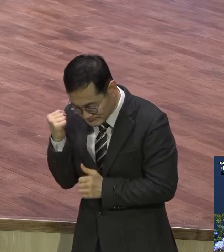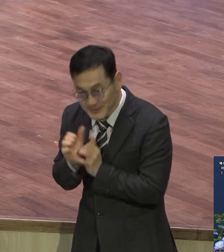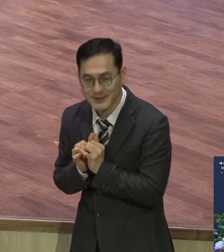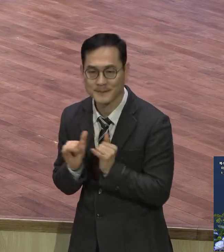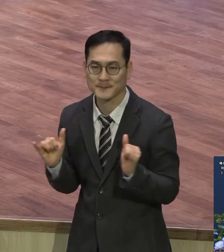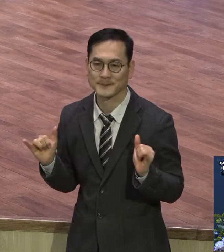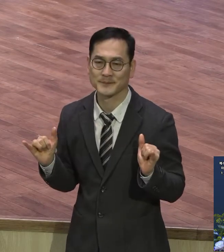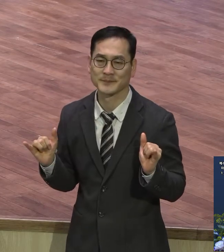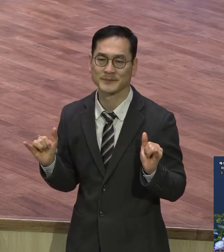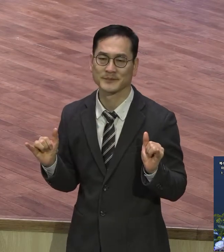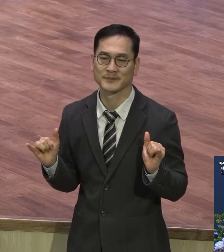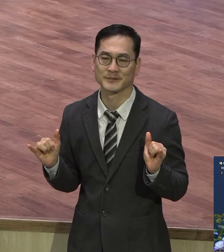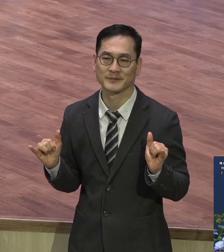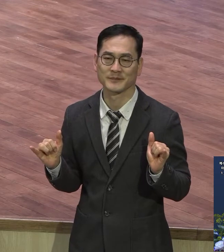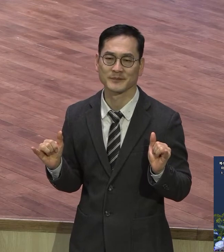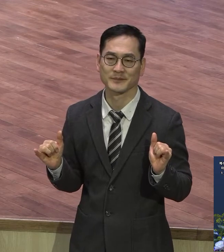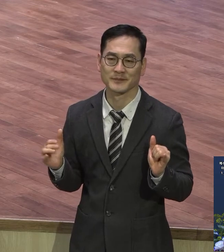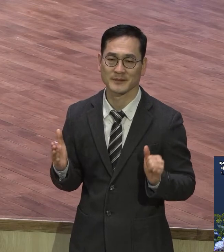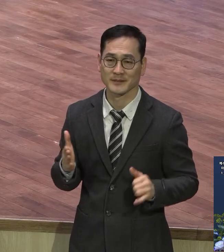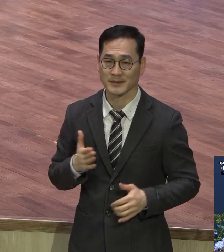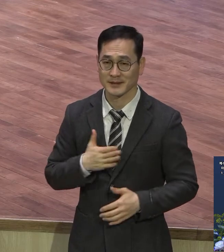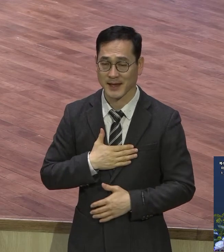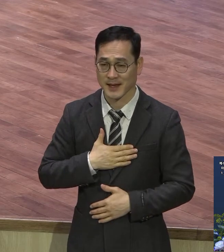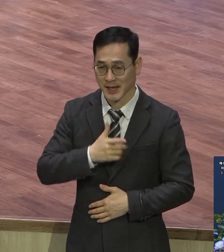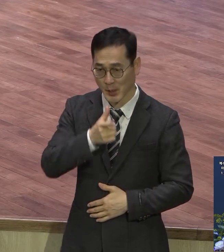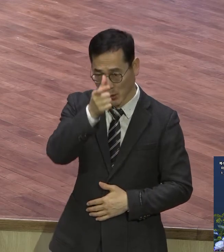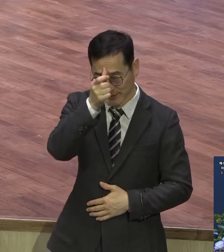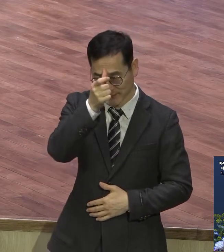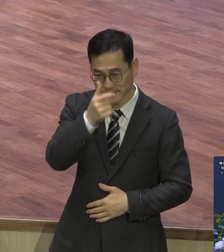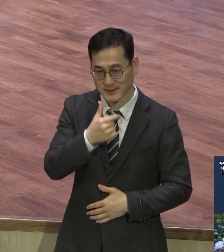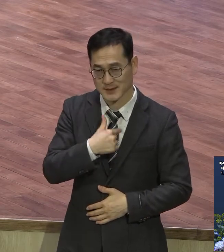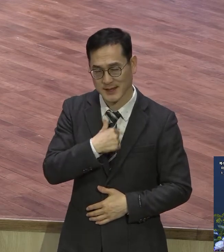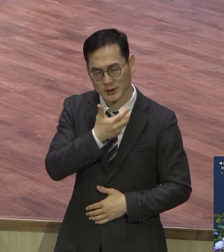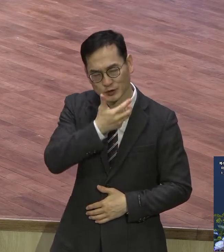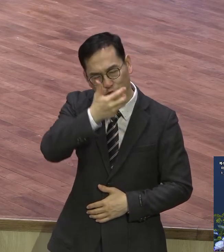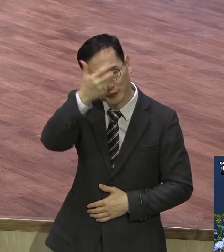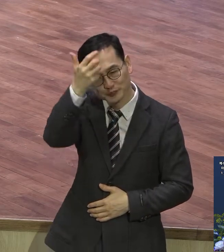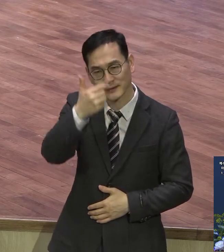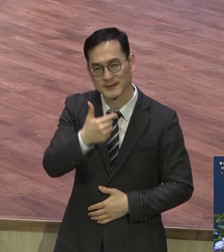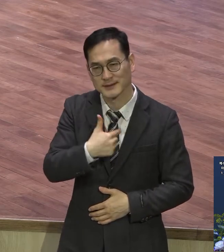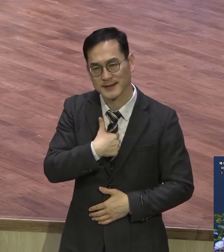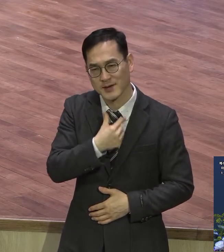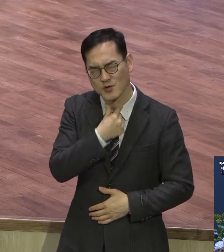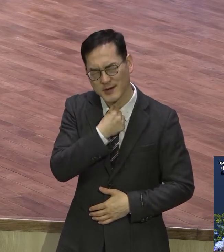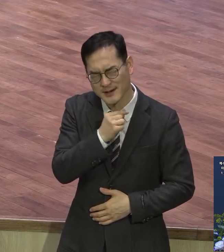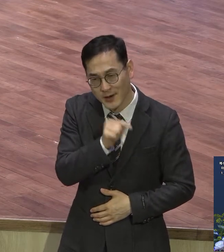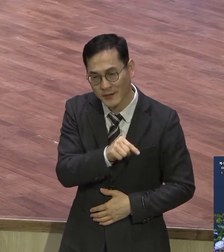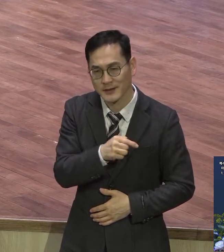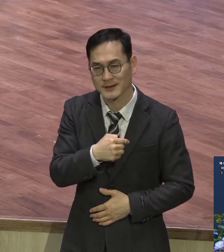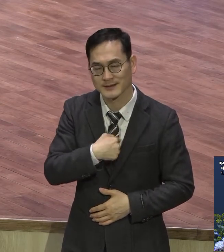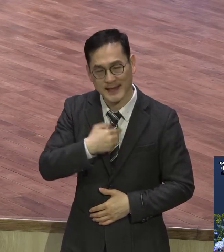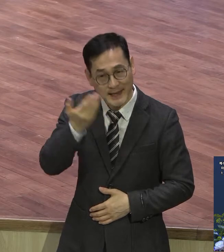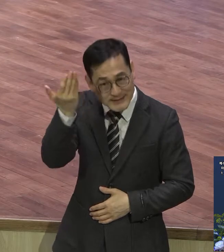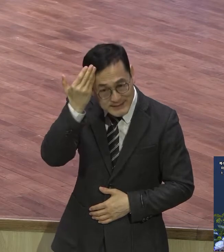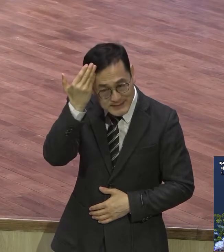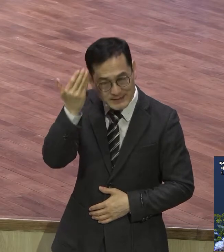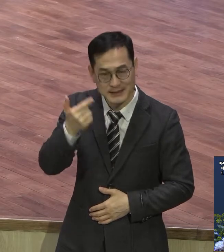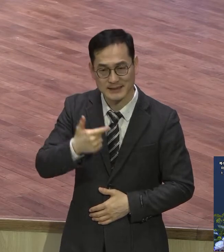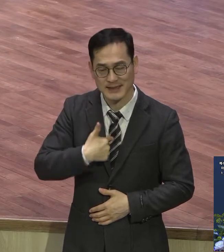쉽게 말해서 내 고집 내 야망 내 동기 내 상식 내 자존심 이거